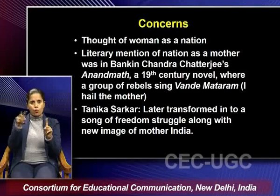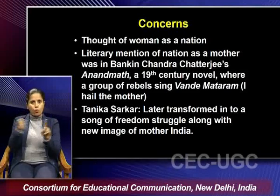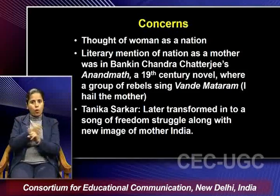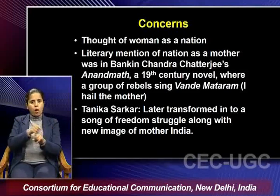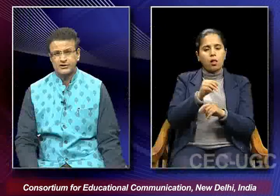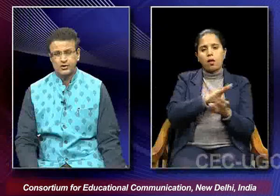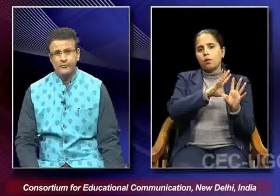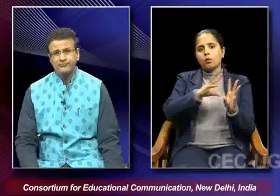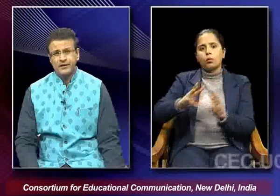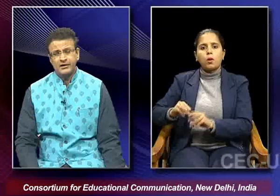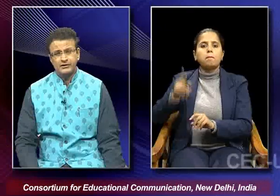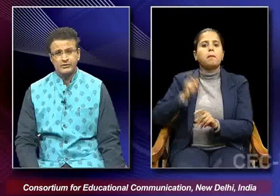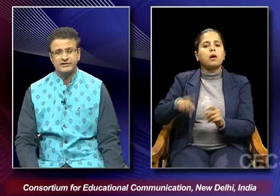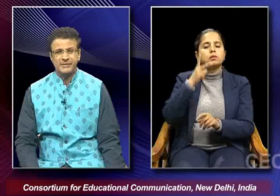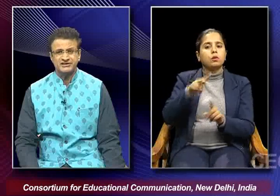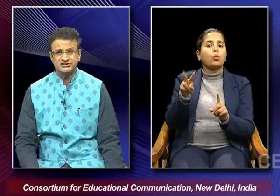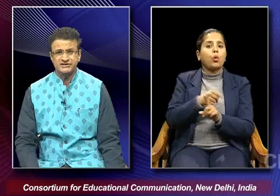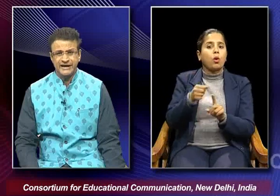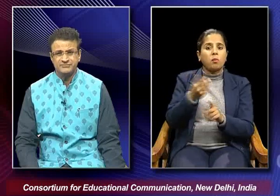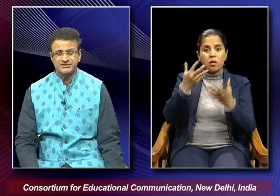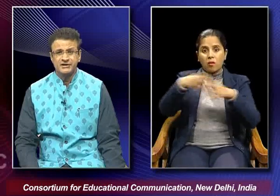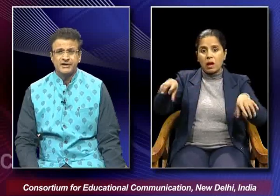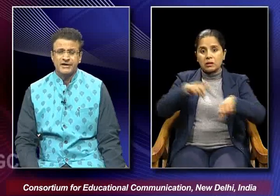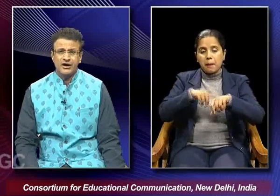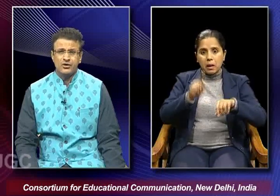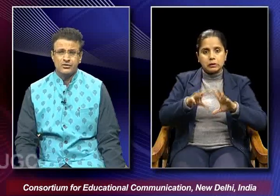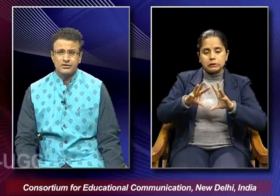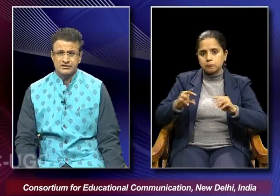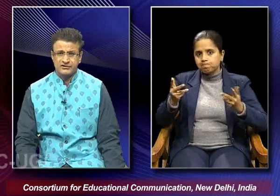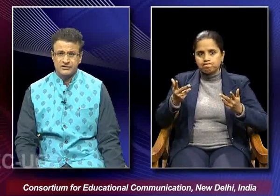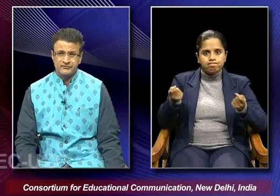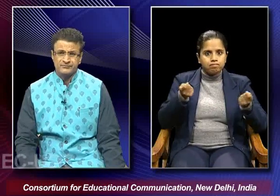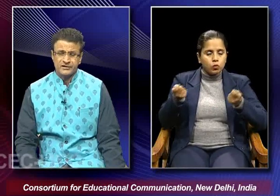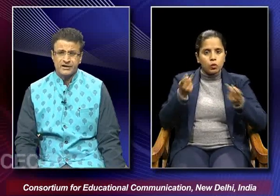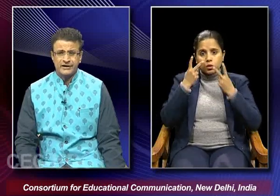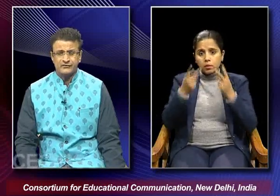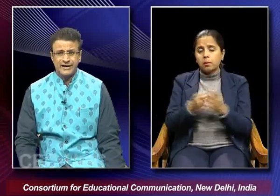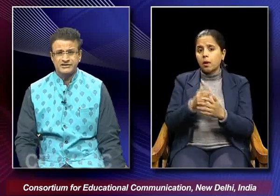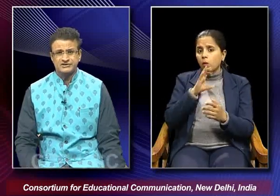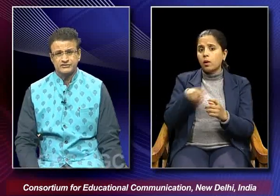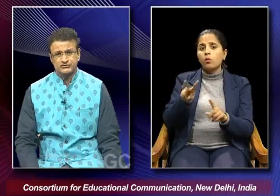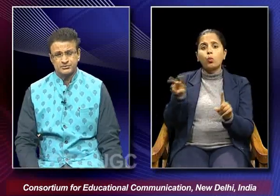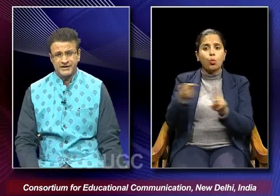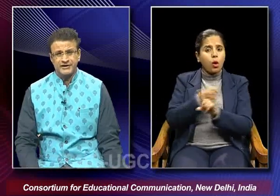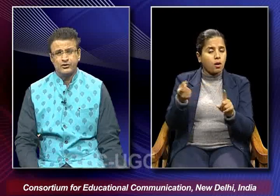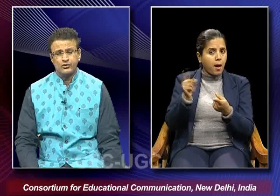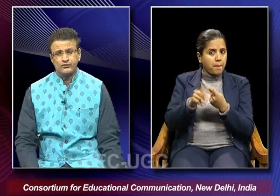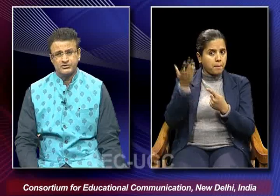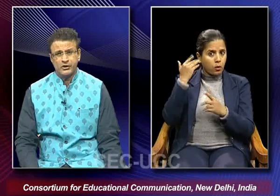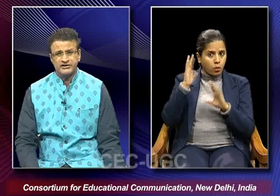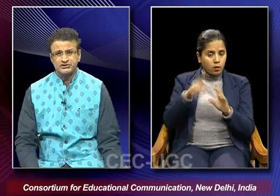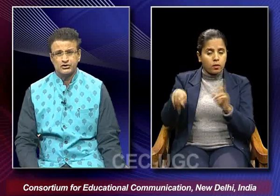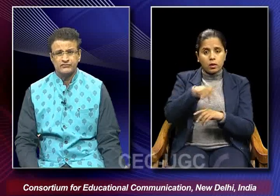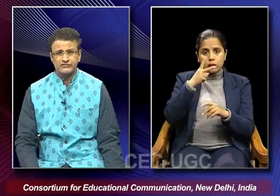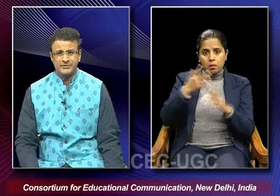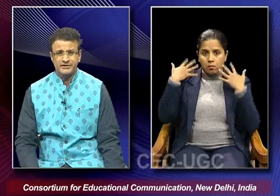women they had to undergo during the partition times and how the the kind of violence which was played over the